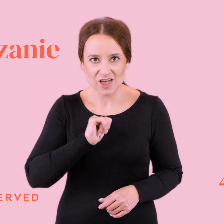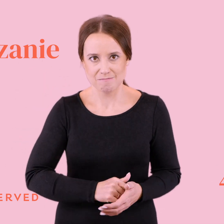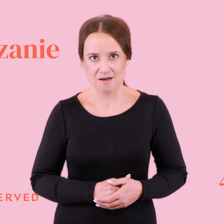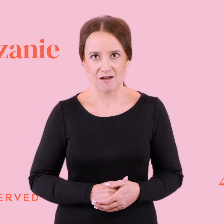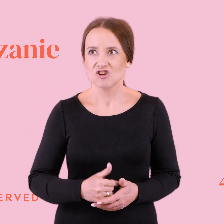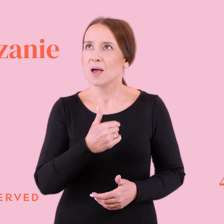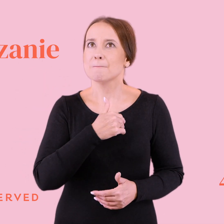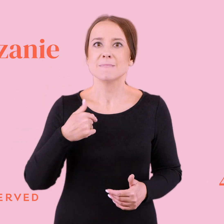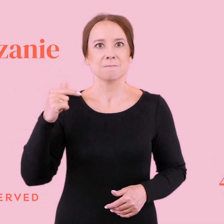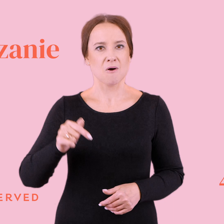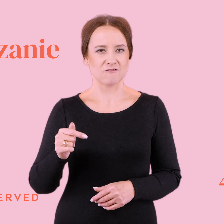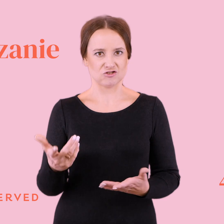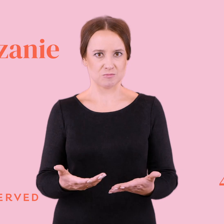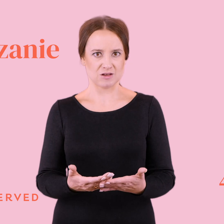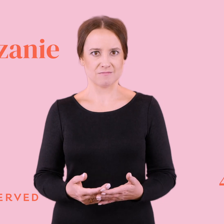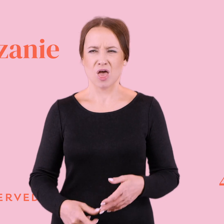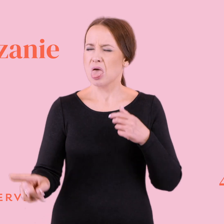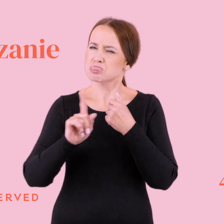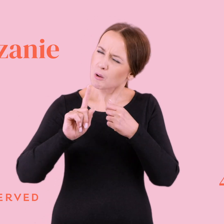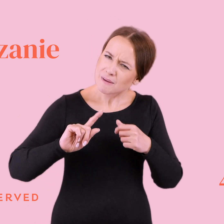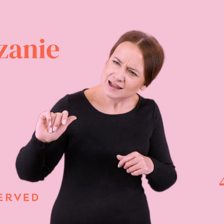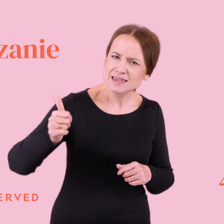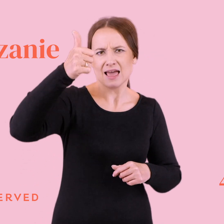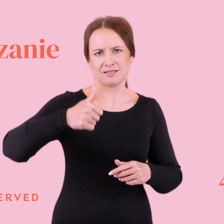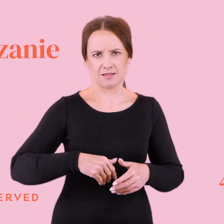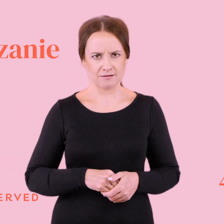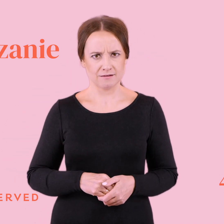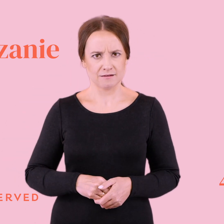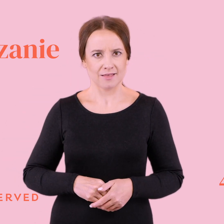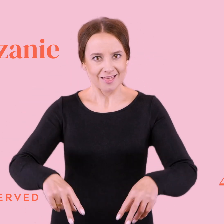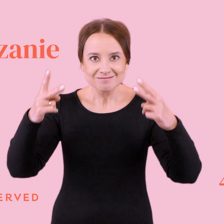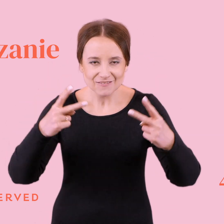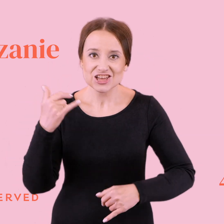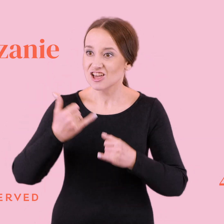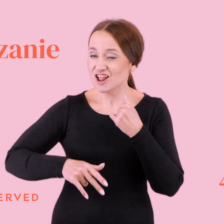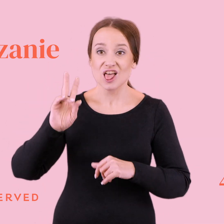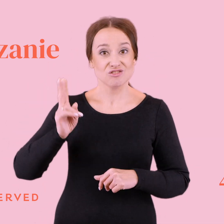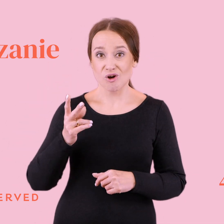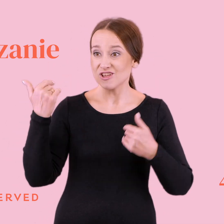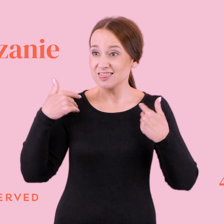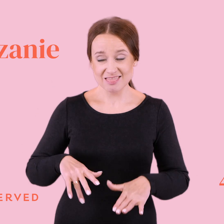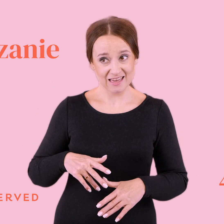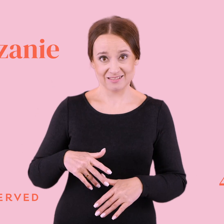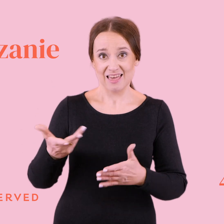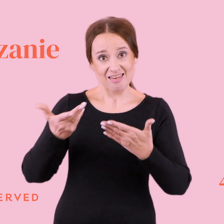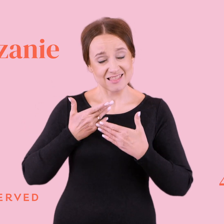stawiać po prostu na number one, powinniśmy być swoimi. Że jeżeli ktoś nie chce nam poświęcać swojej uwagi i nas jawnie